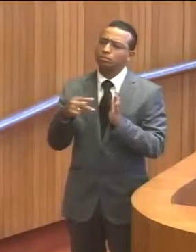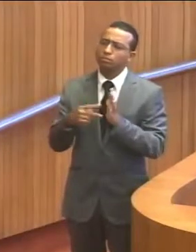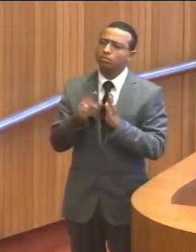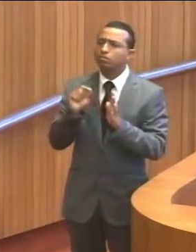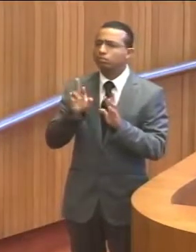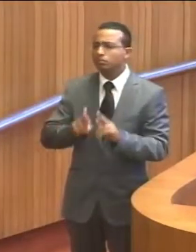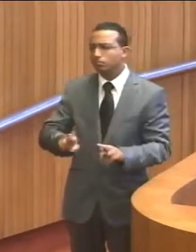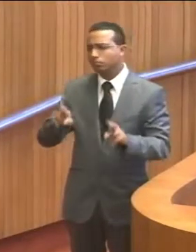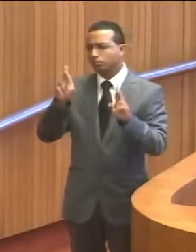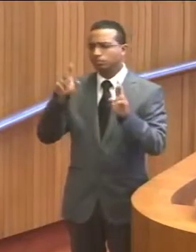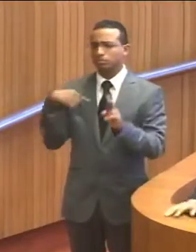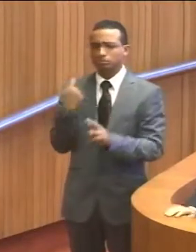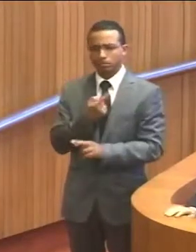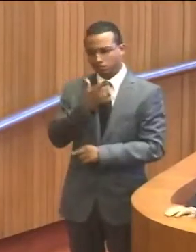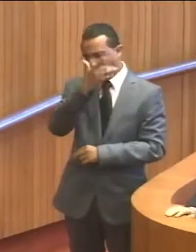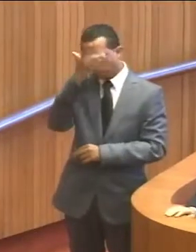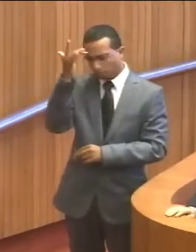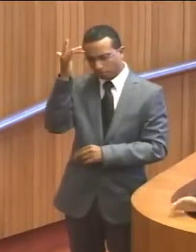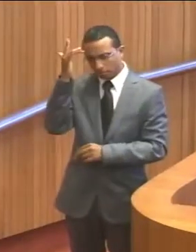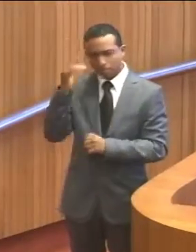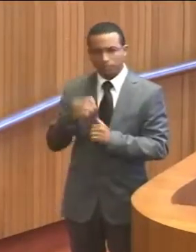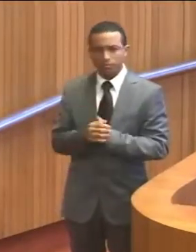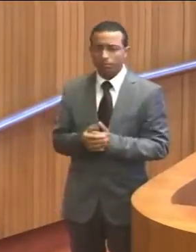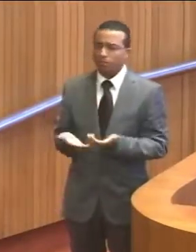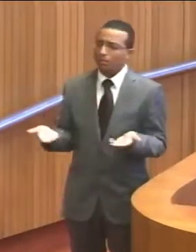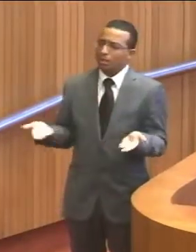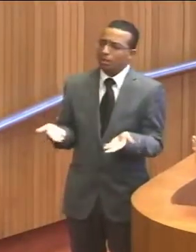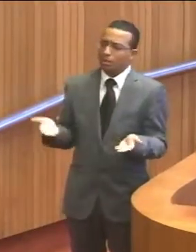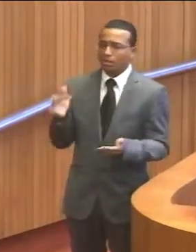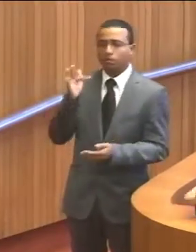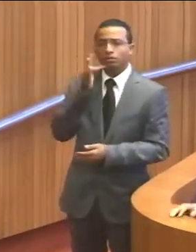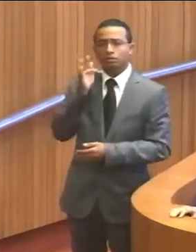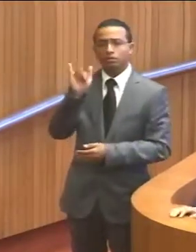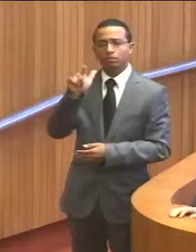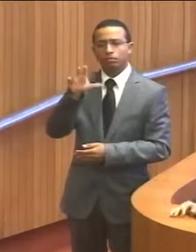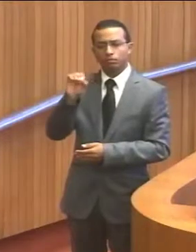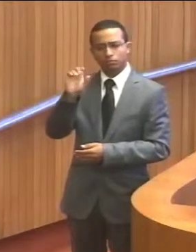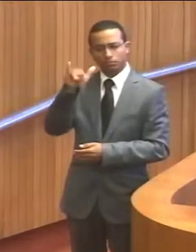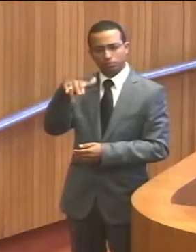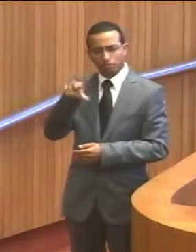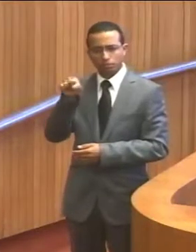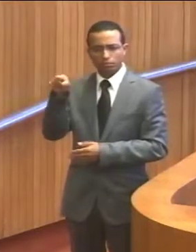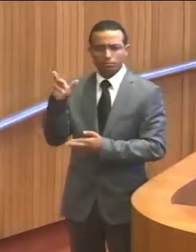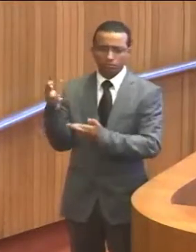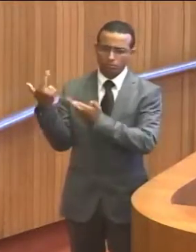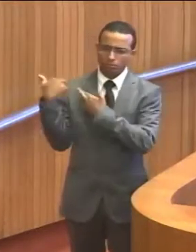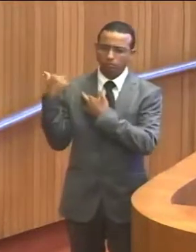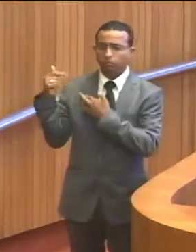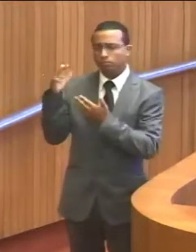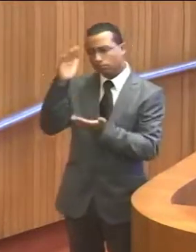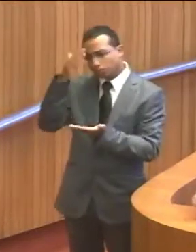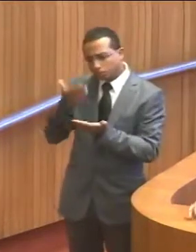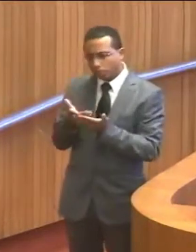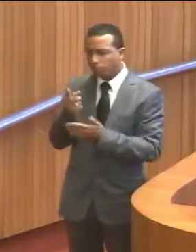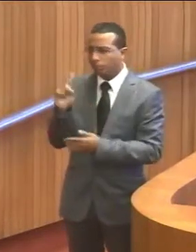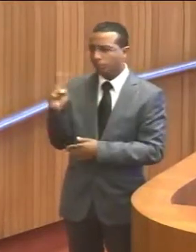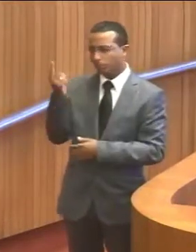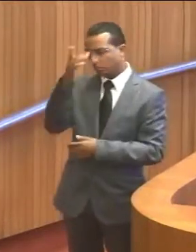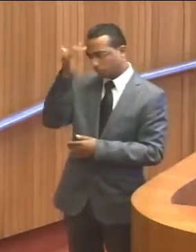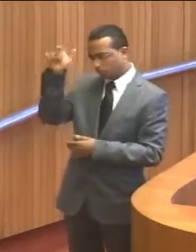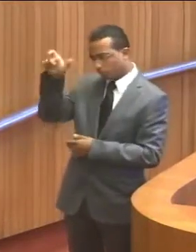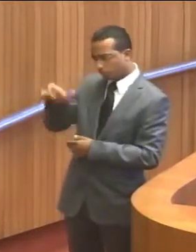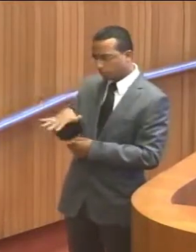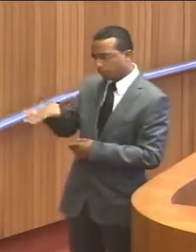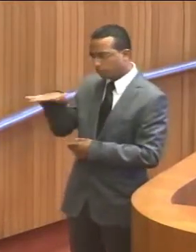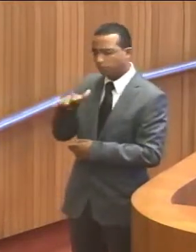esperança da nossa população. Nesse momento, o Flávio Dino é isso. Ele representa a esperança de um povo que